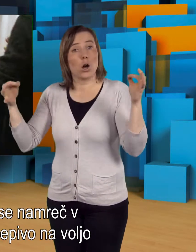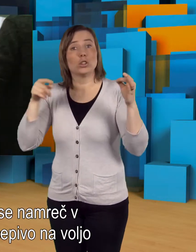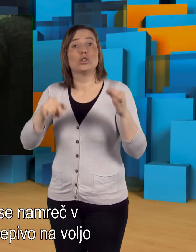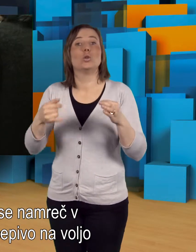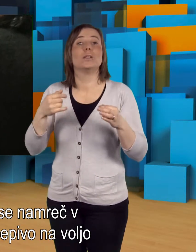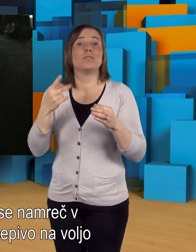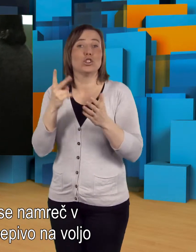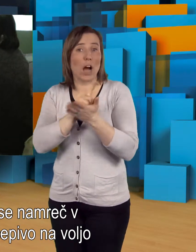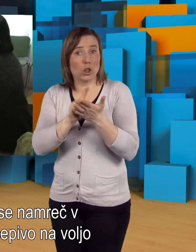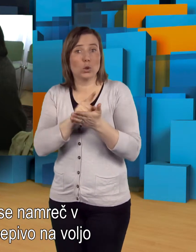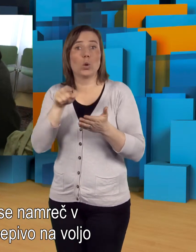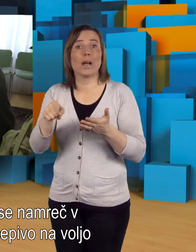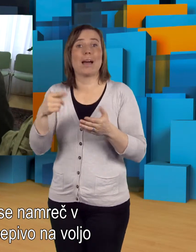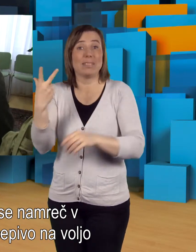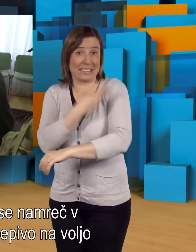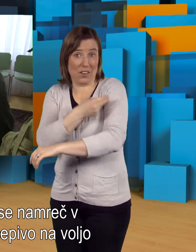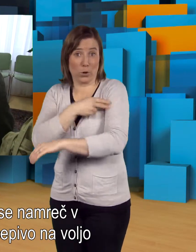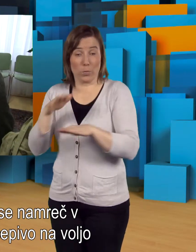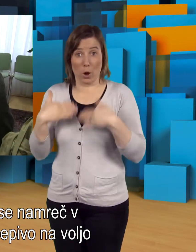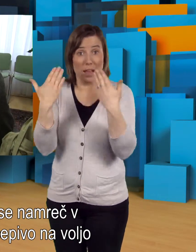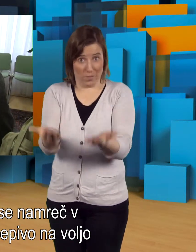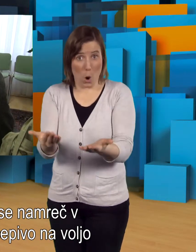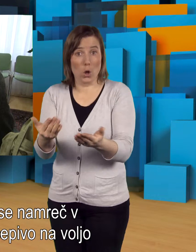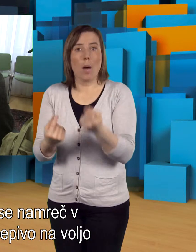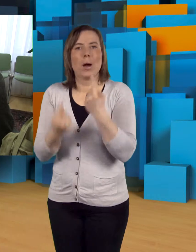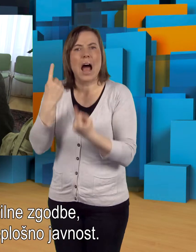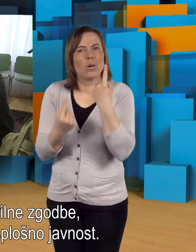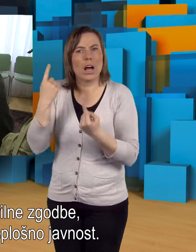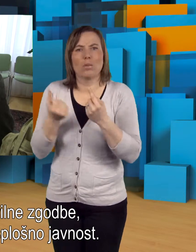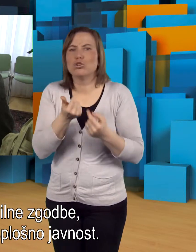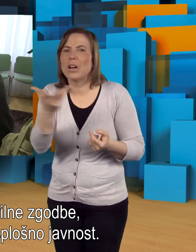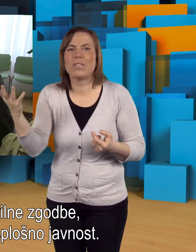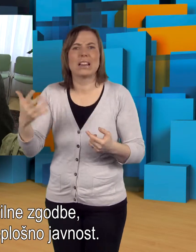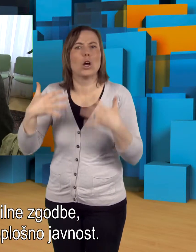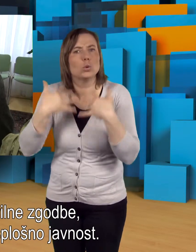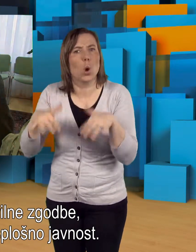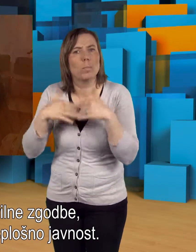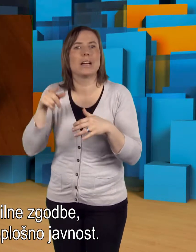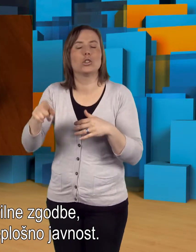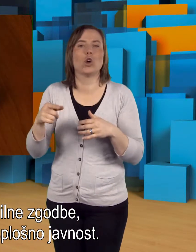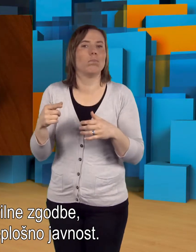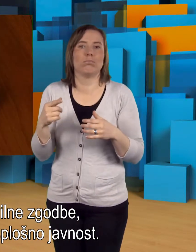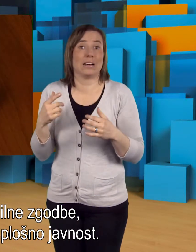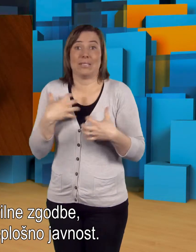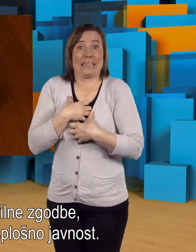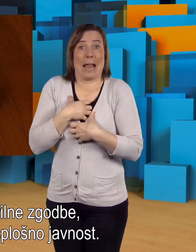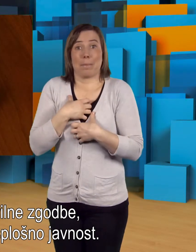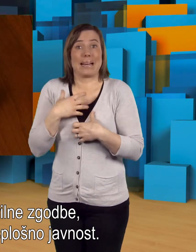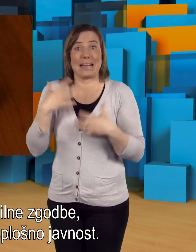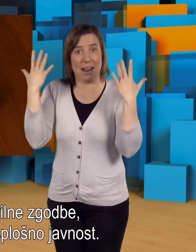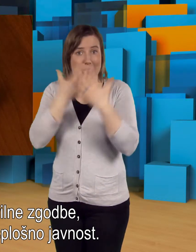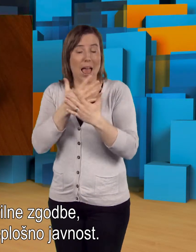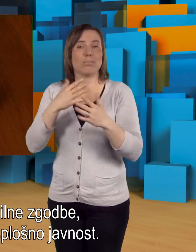V javnosti so se nam reč, v času, odkar je cepivo na voljo, pojavljale številne zgodbe, ki so vznemirile splošno javnost.